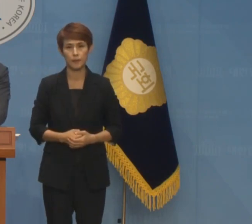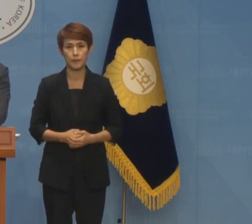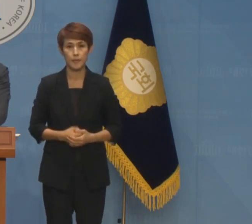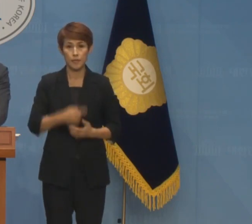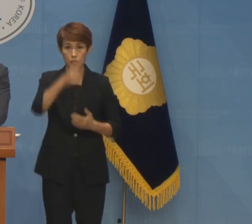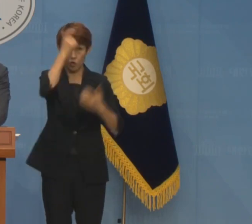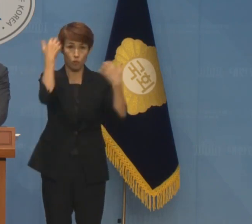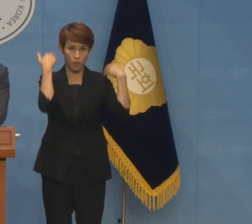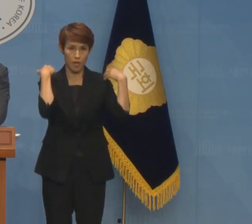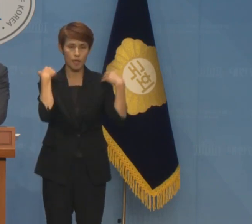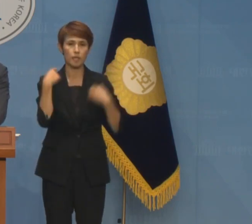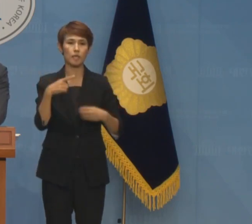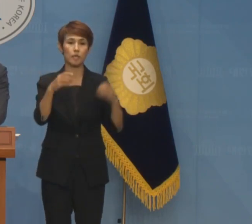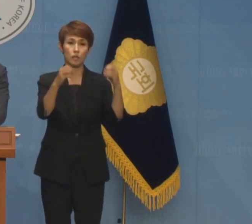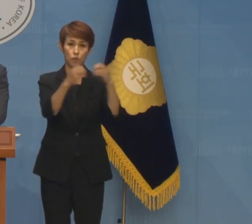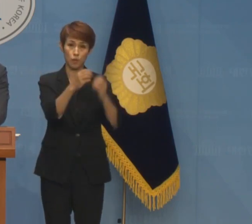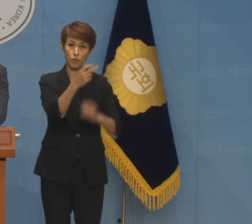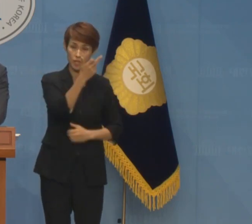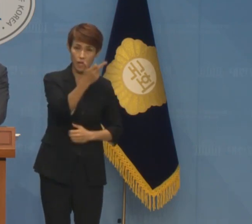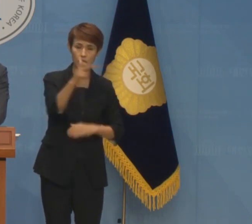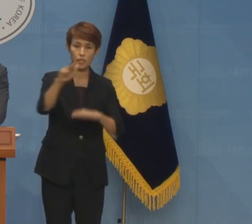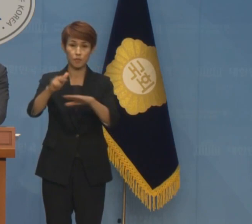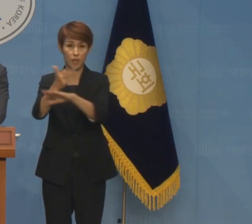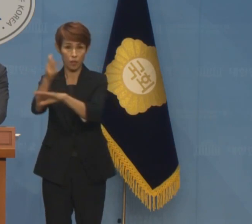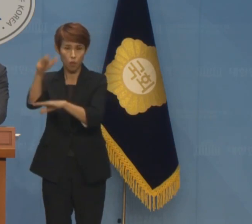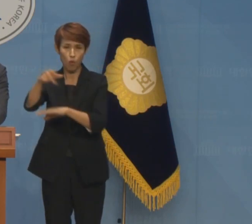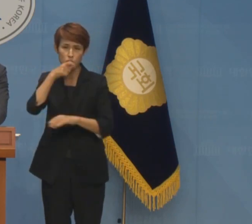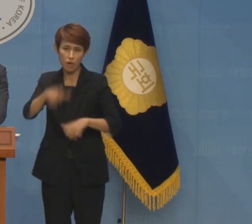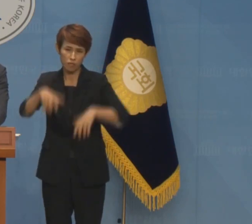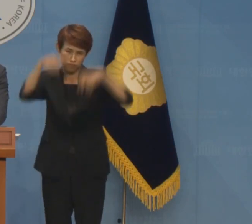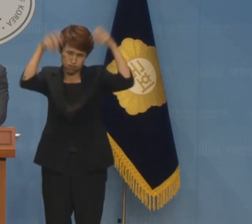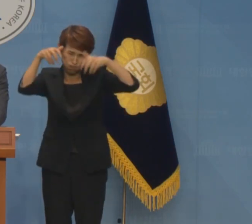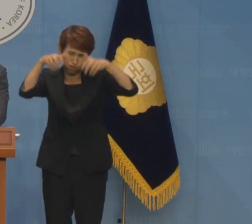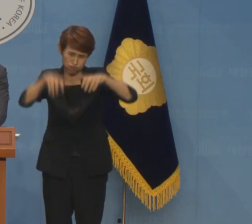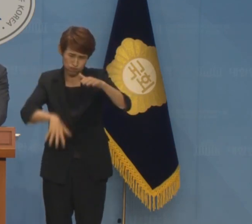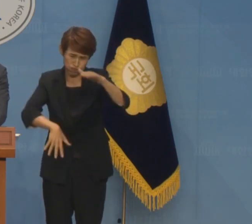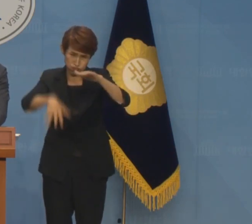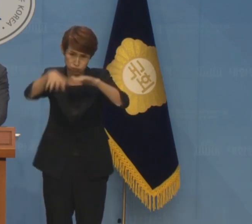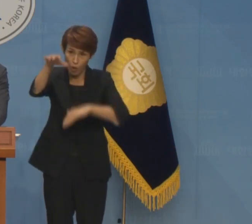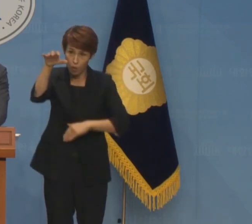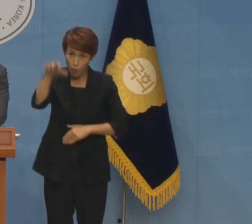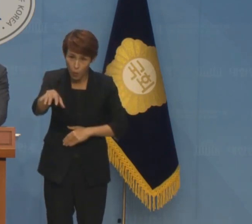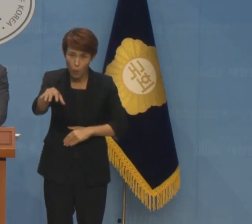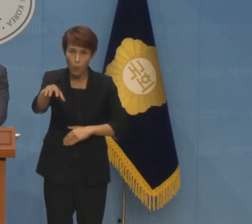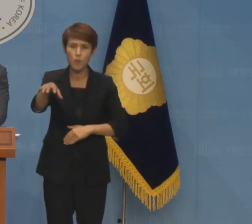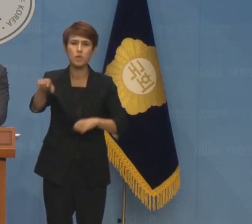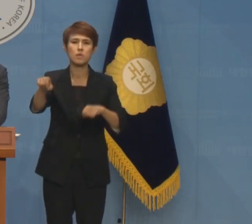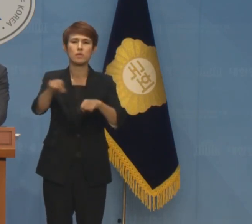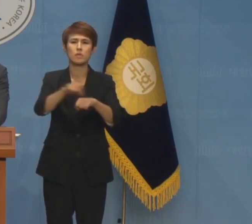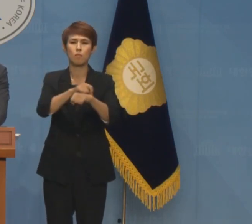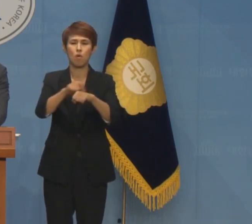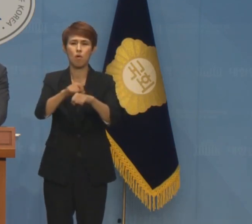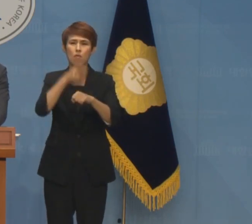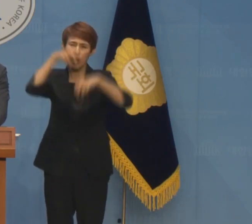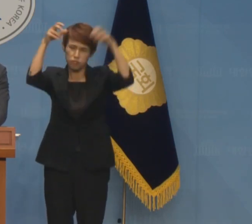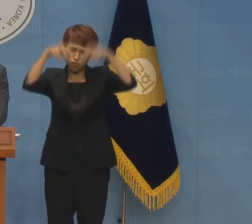정부가 논산과 금산의 수해 피해지역을 지체 없이 특별재난지역으로